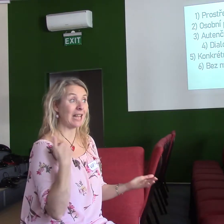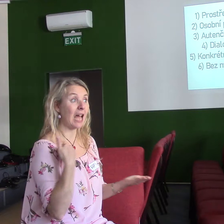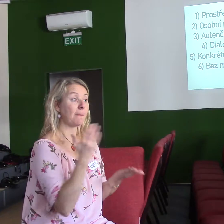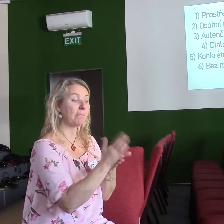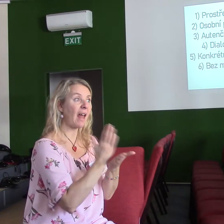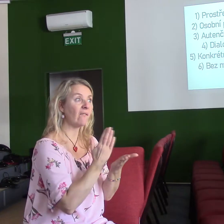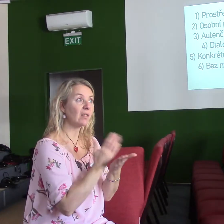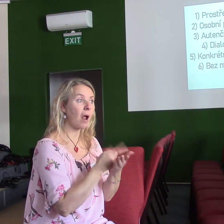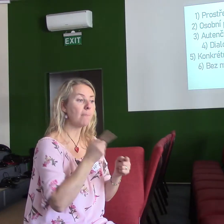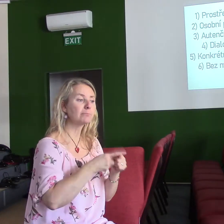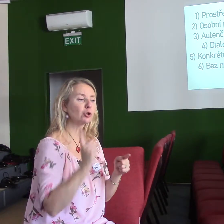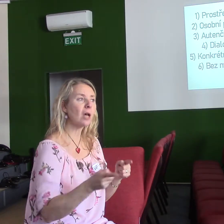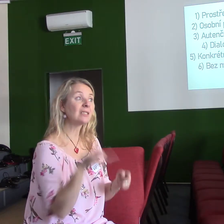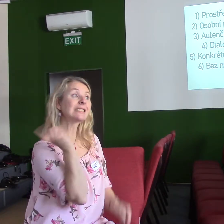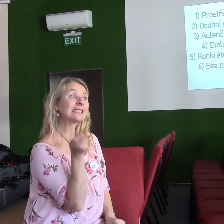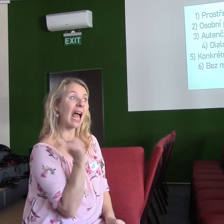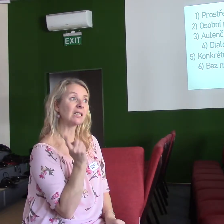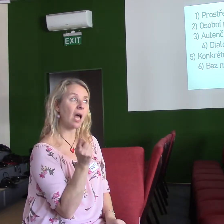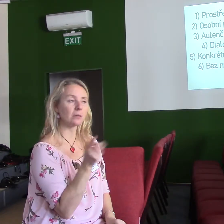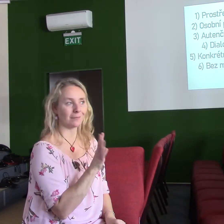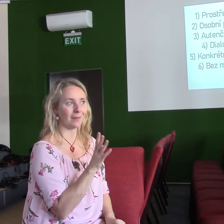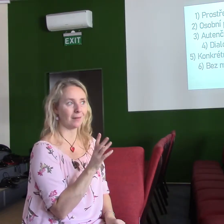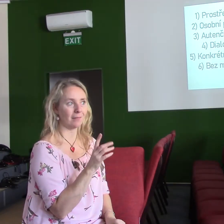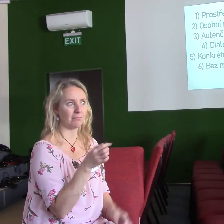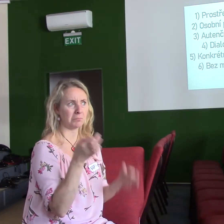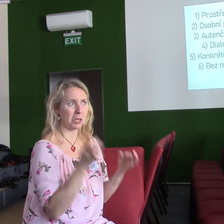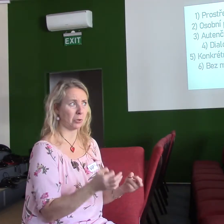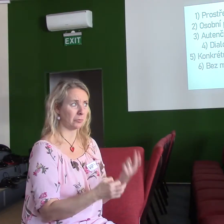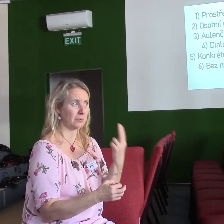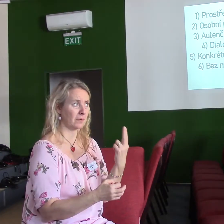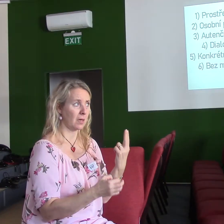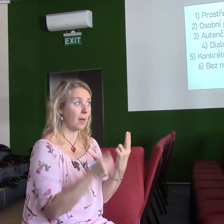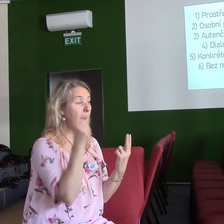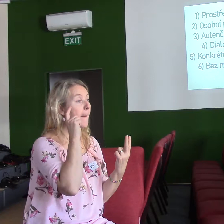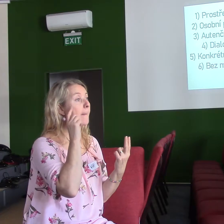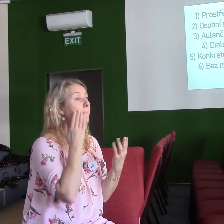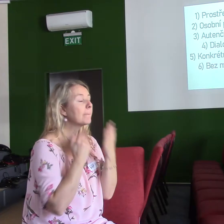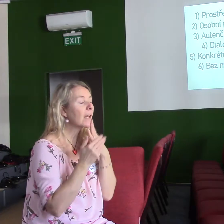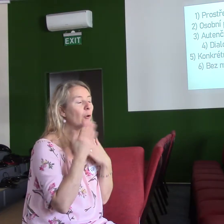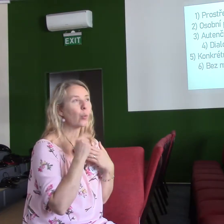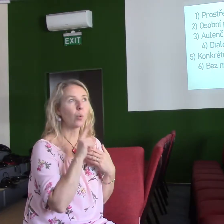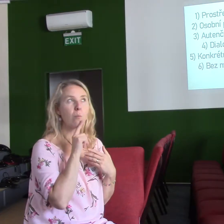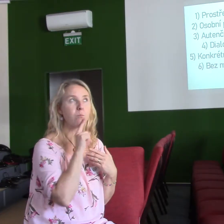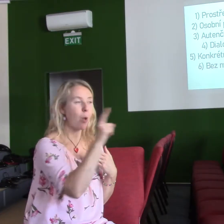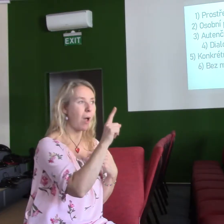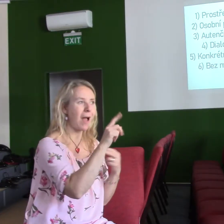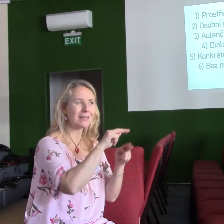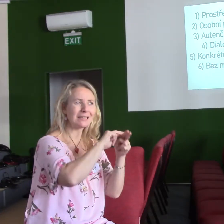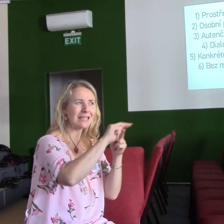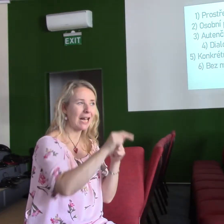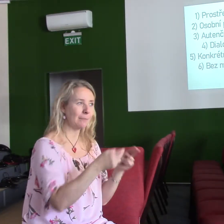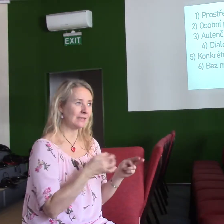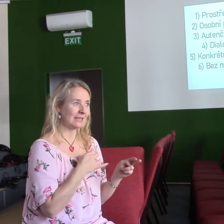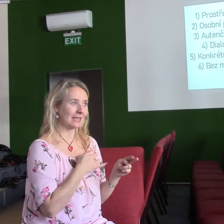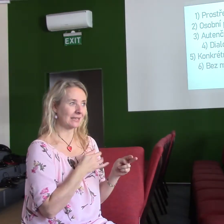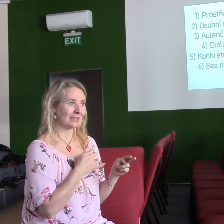zákazu, ale v základních myšlenkách. Miluj Boha, celý srdcem, celou svou myslí, celou svou duší, ze vší své síly. A miluj